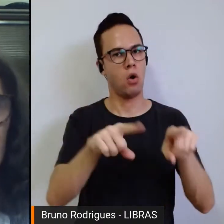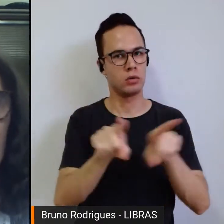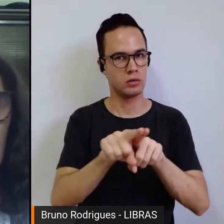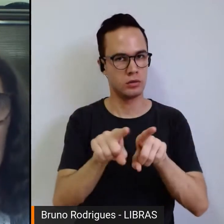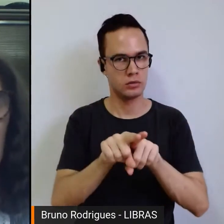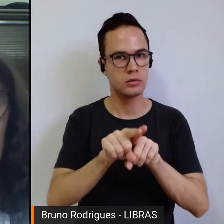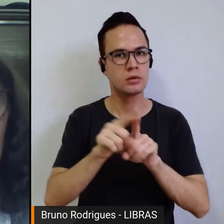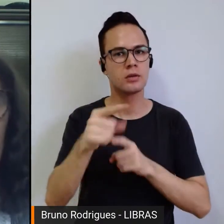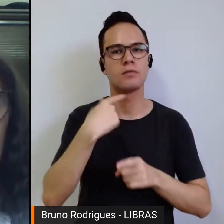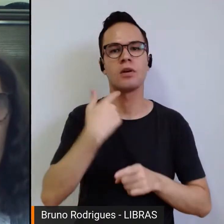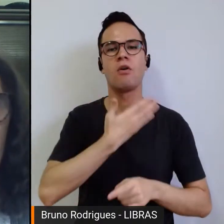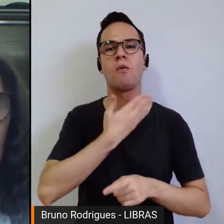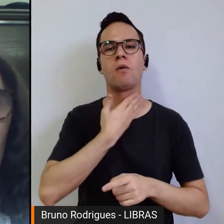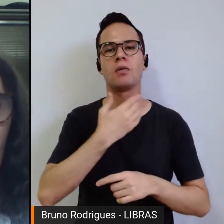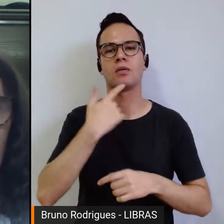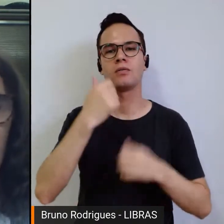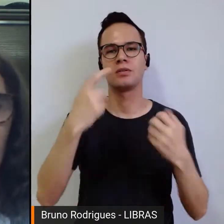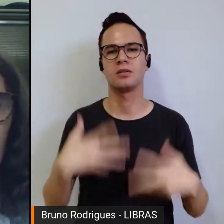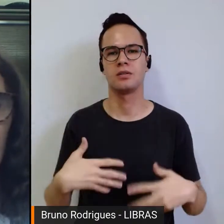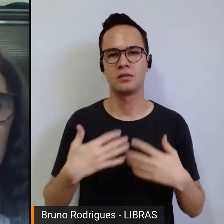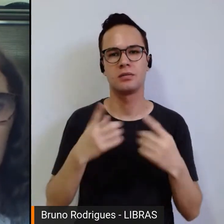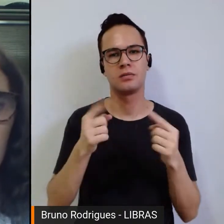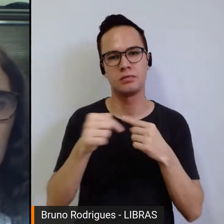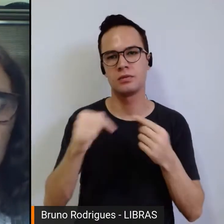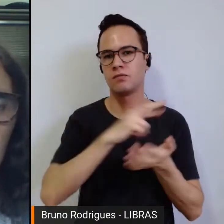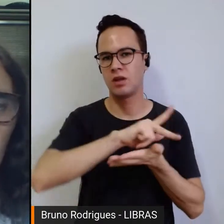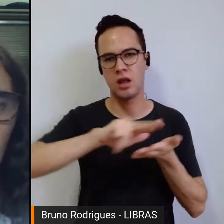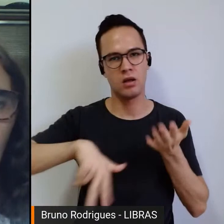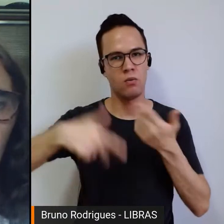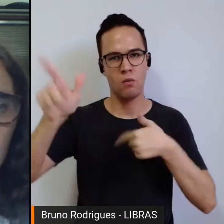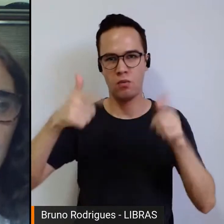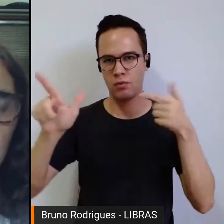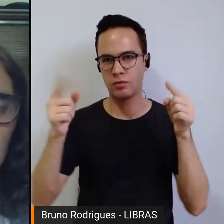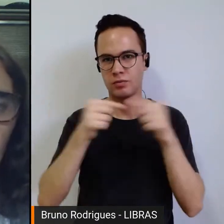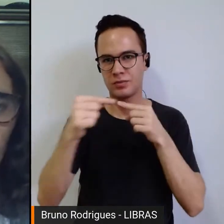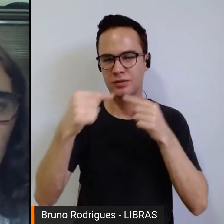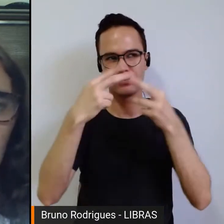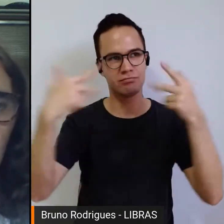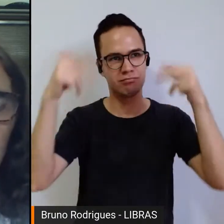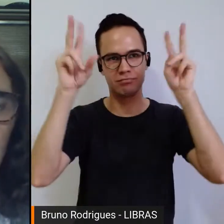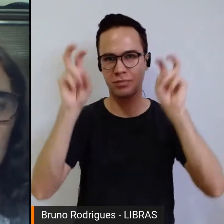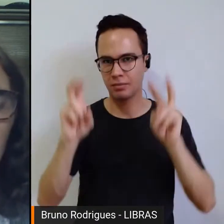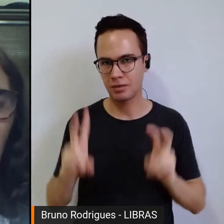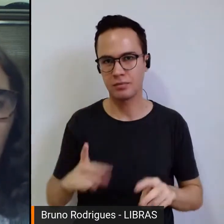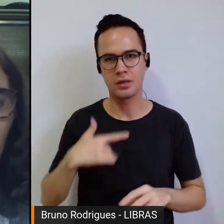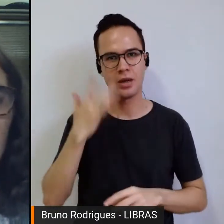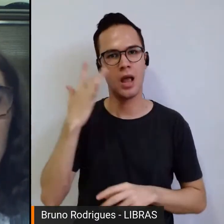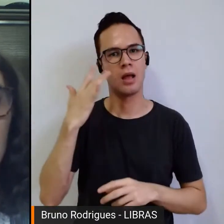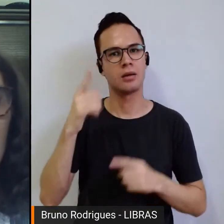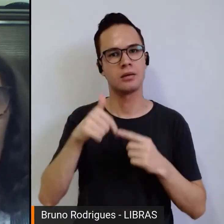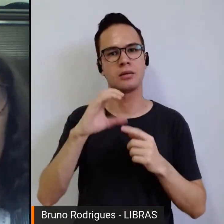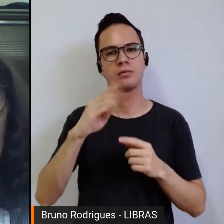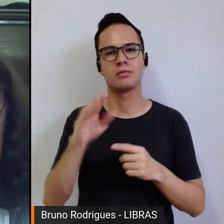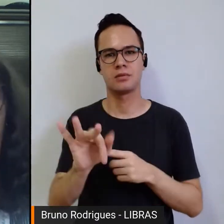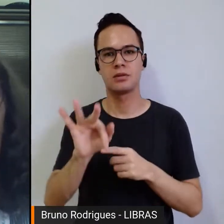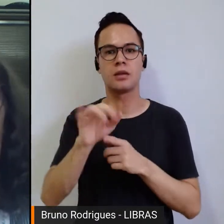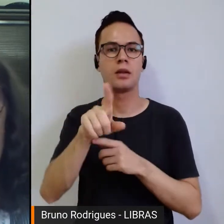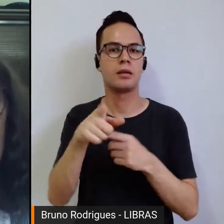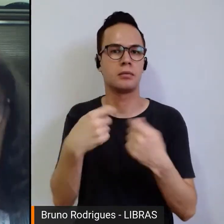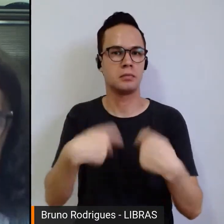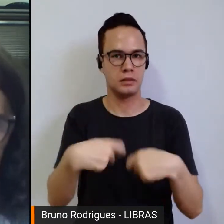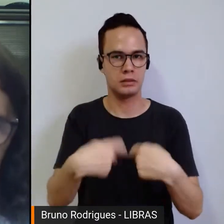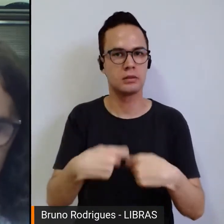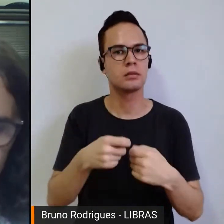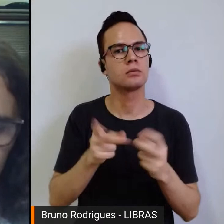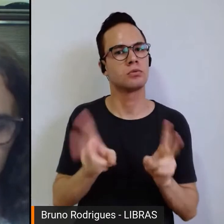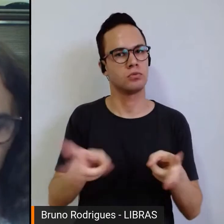uma voz que tem, digamos assim, com várias outras, trazido vários temas que eu considero que a CBF precisava